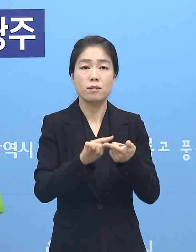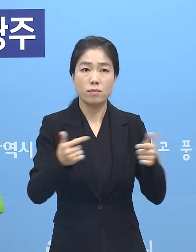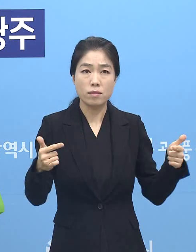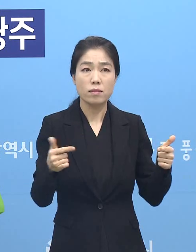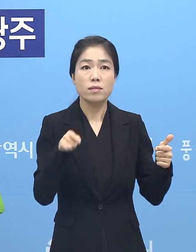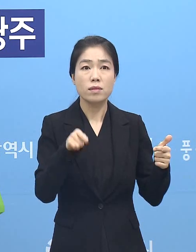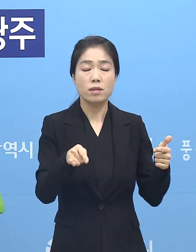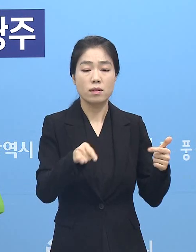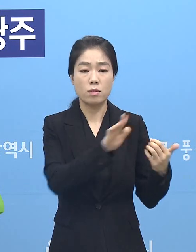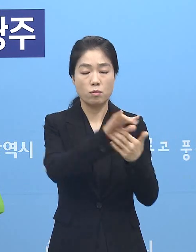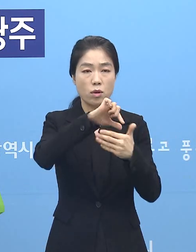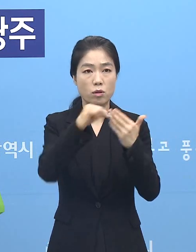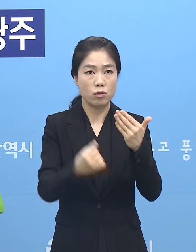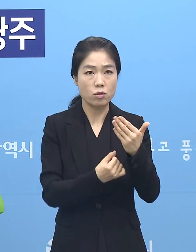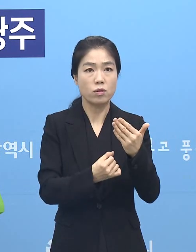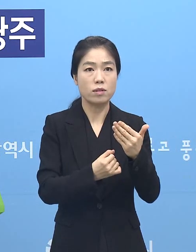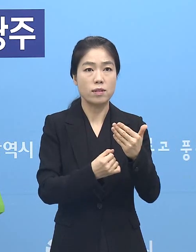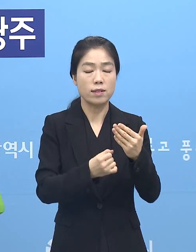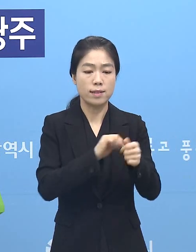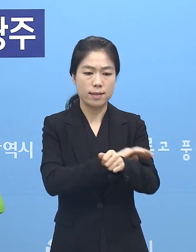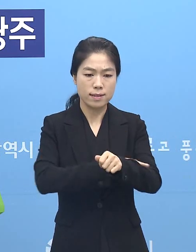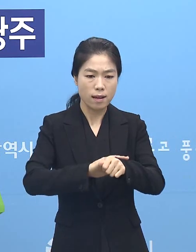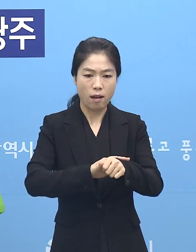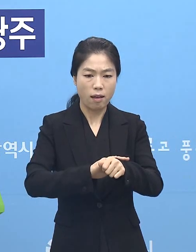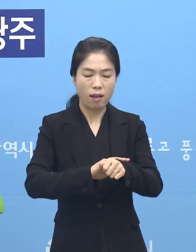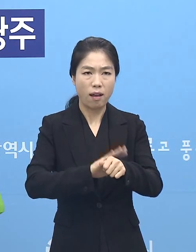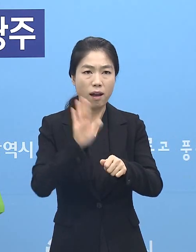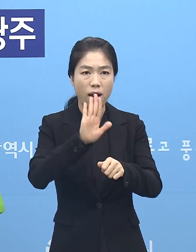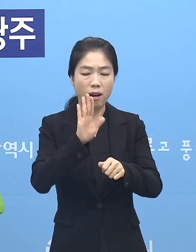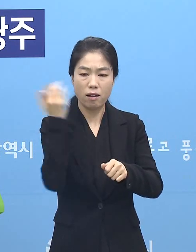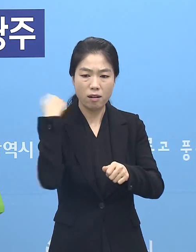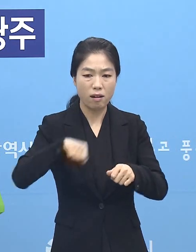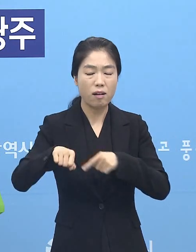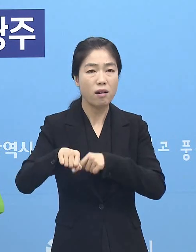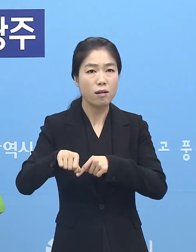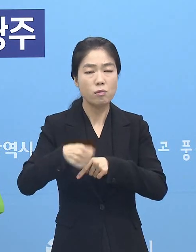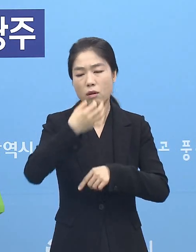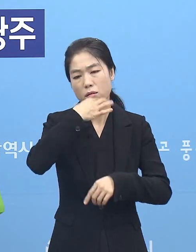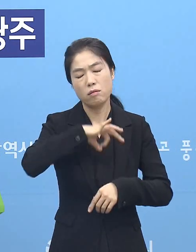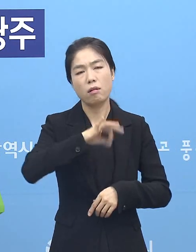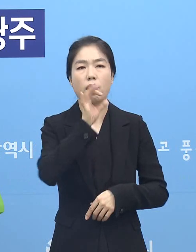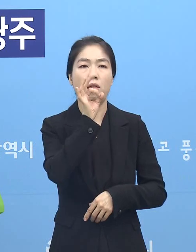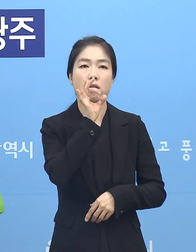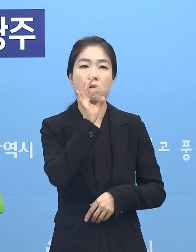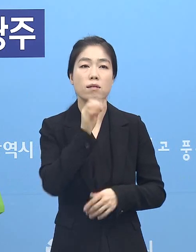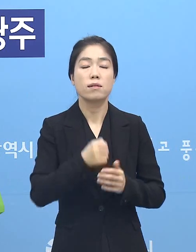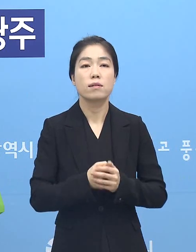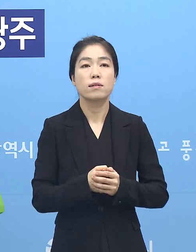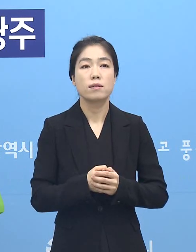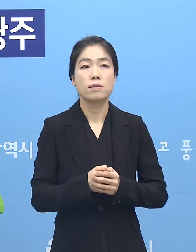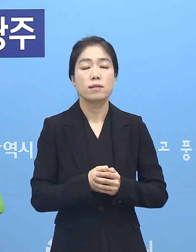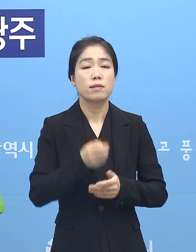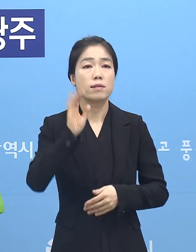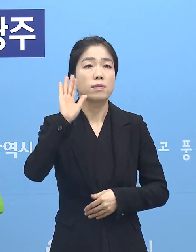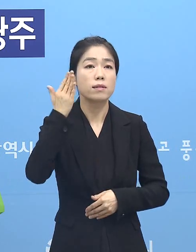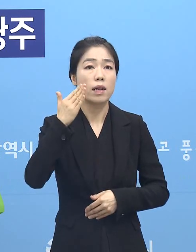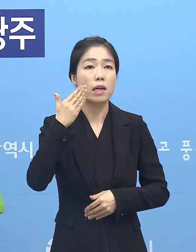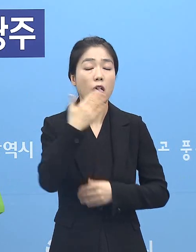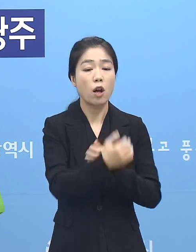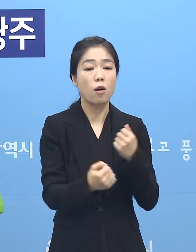방역수칙을 철저히 준수해 주지 않으면 효과를 거두기 어렵습니다. 최근